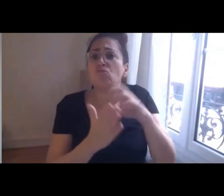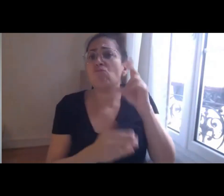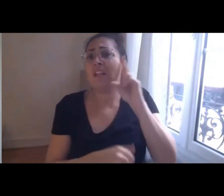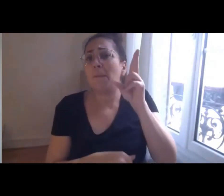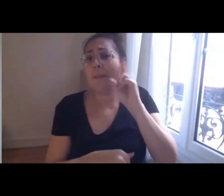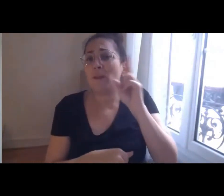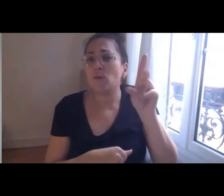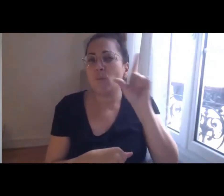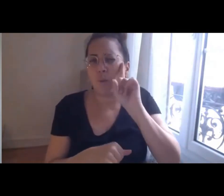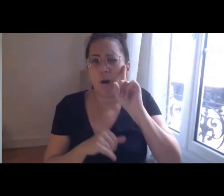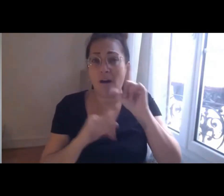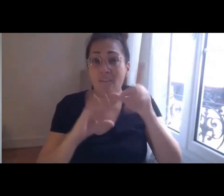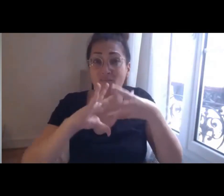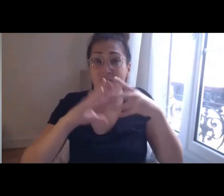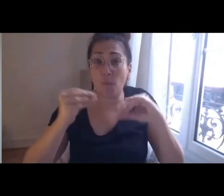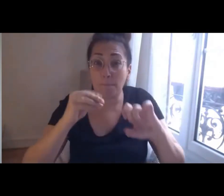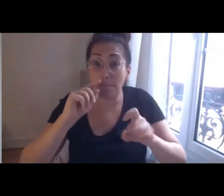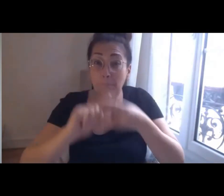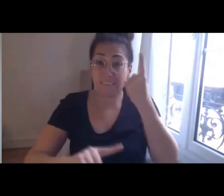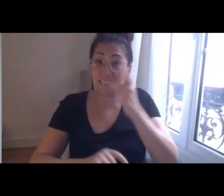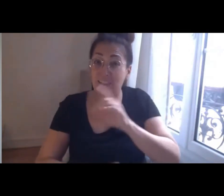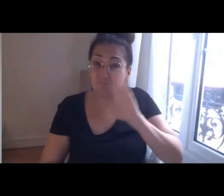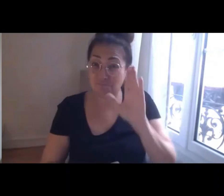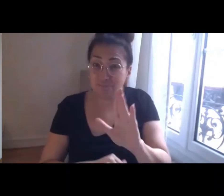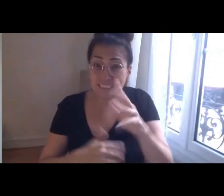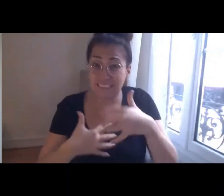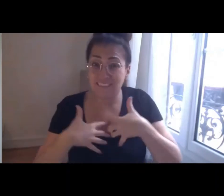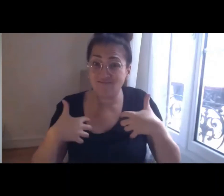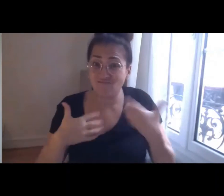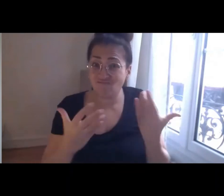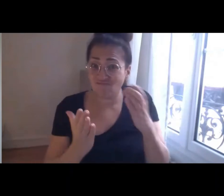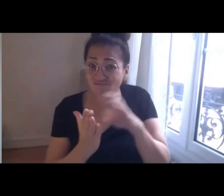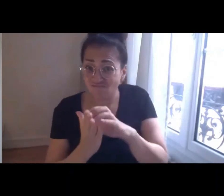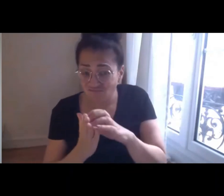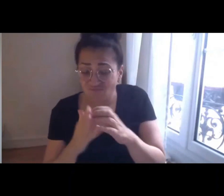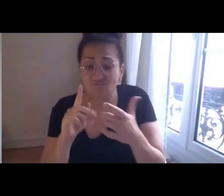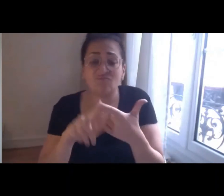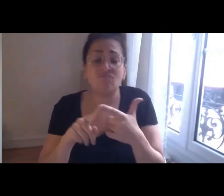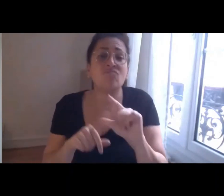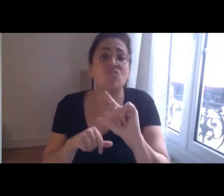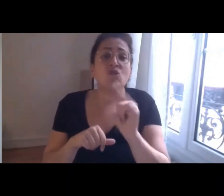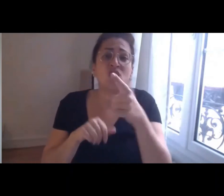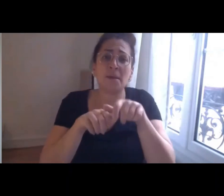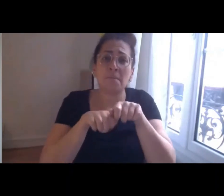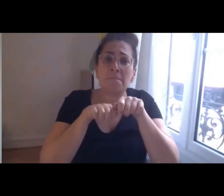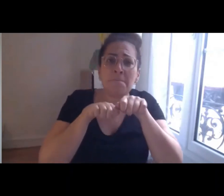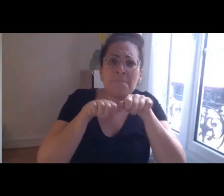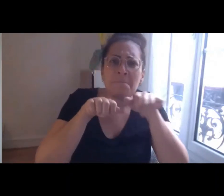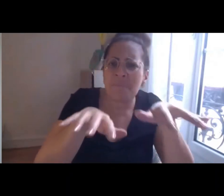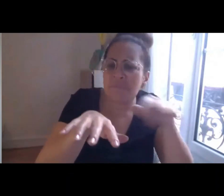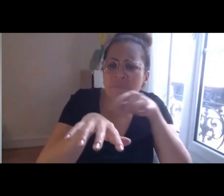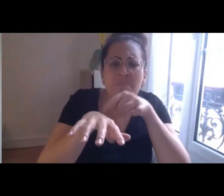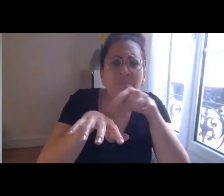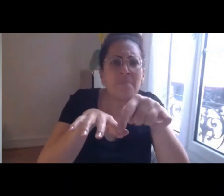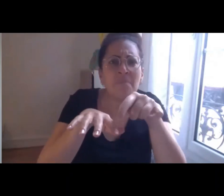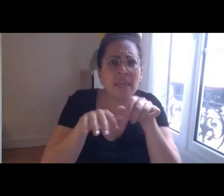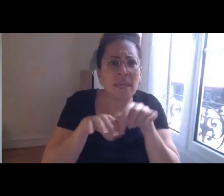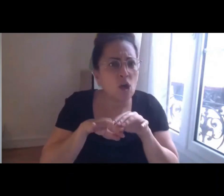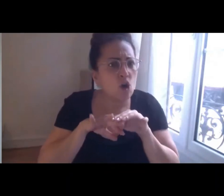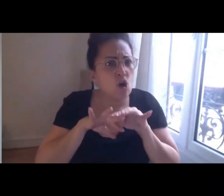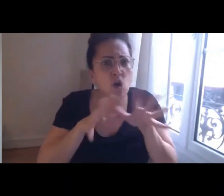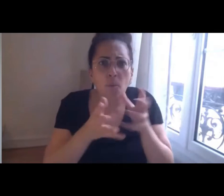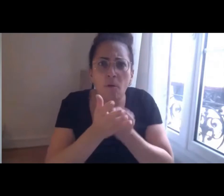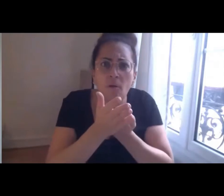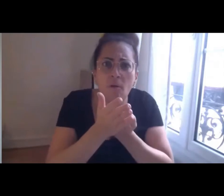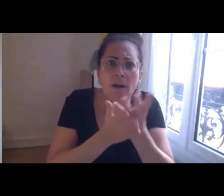particulier, et puis aussi, on a des canaux de diffusion qui existent, en fait, pour atteindre le